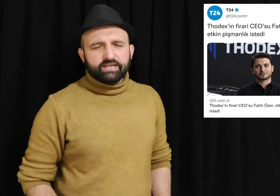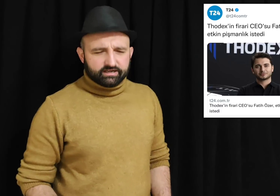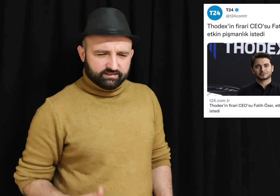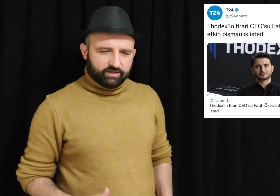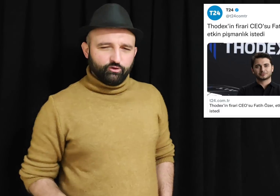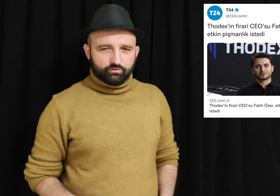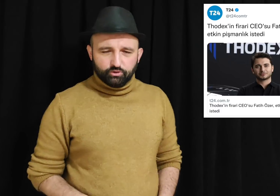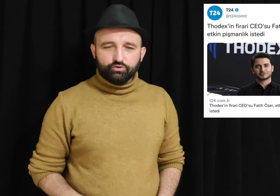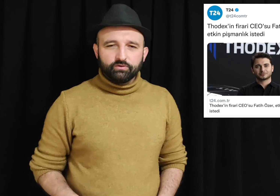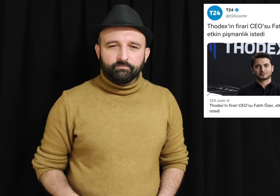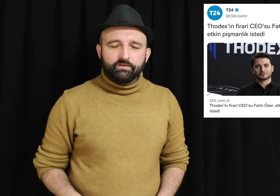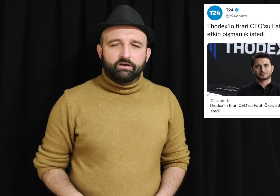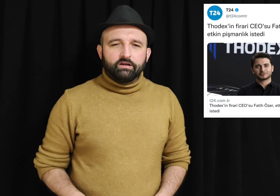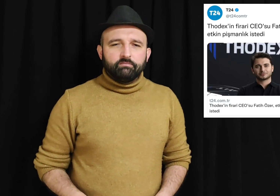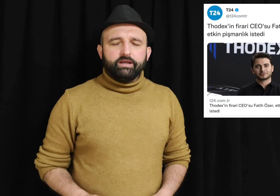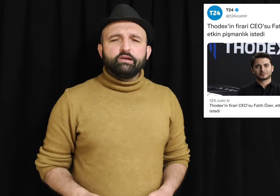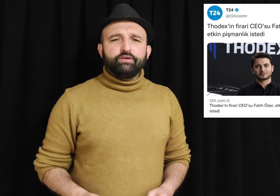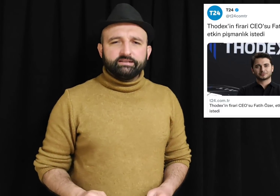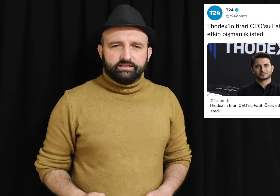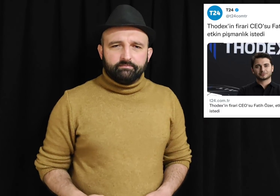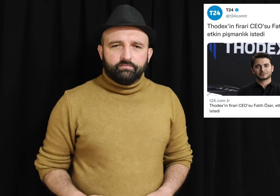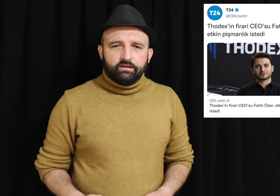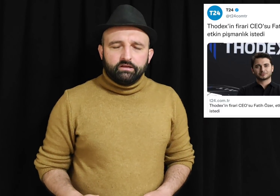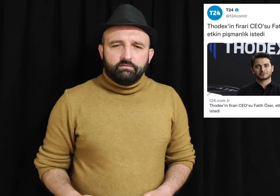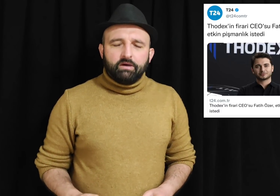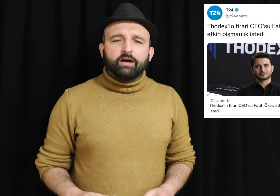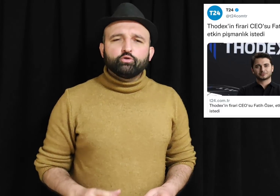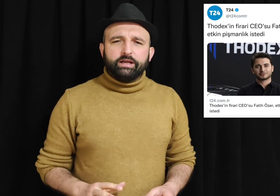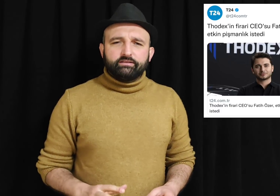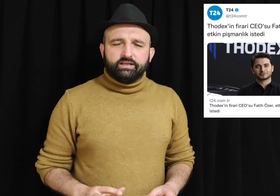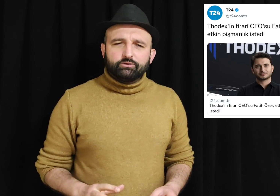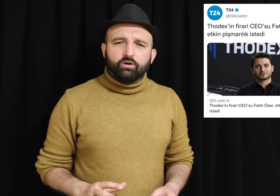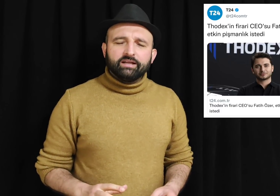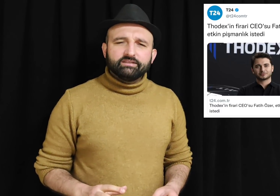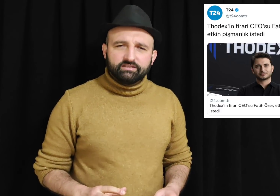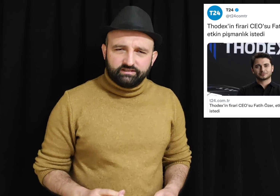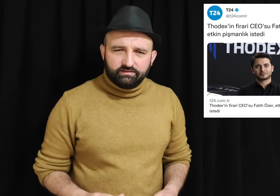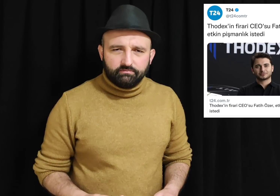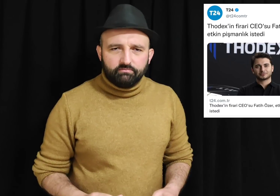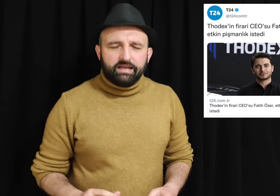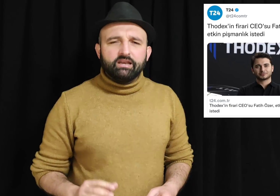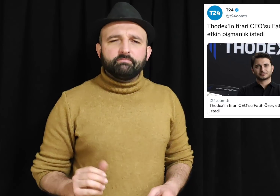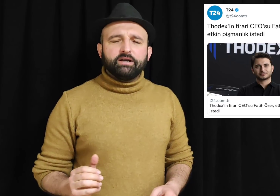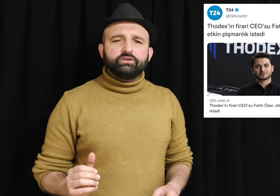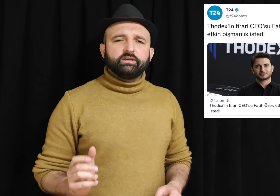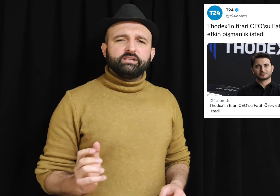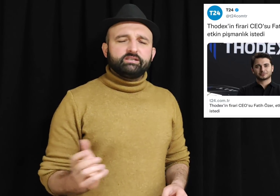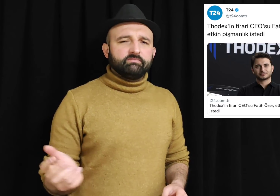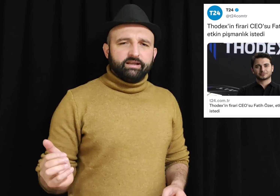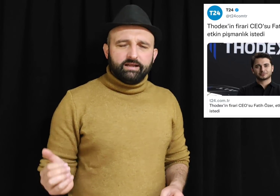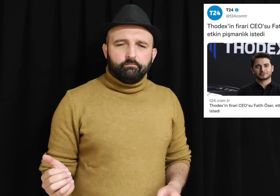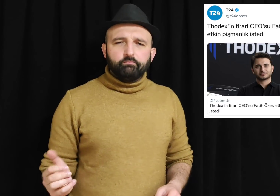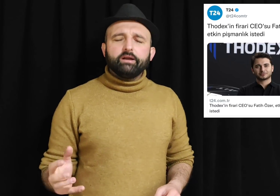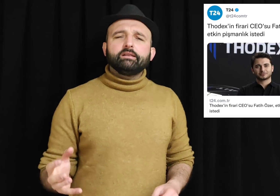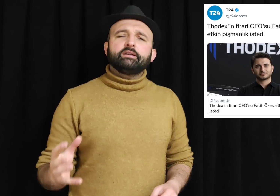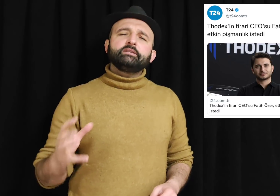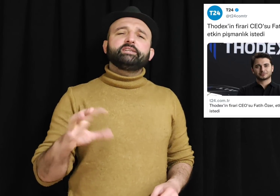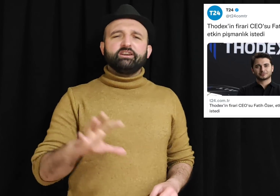yargılanıyormuş. Beyefendi mağdur ettiği, dolandırdığı, belli başlı isimlere paralarını geri